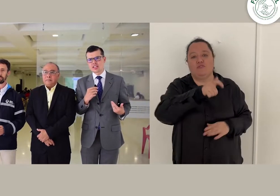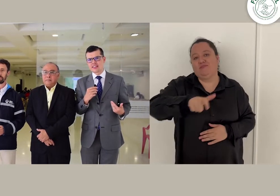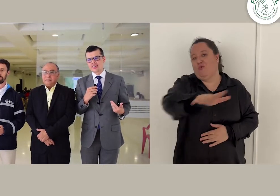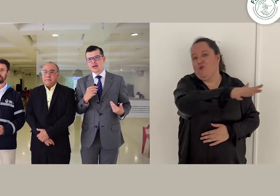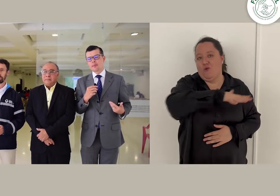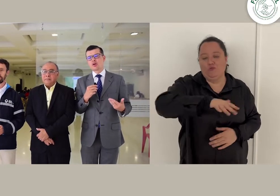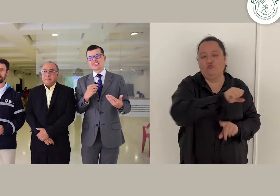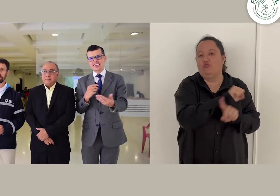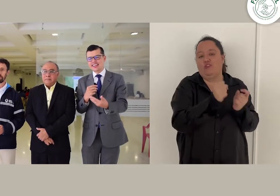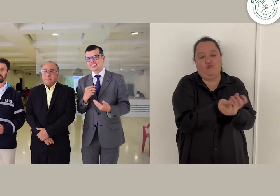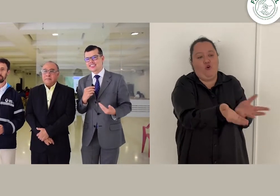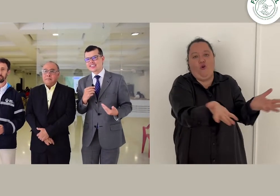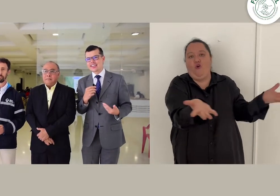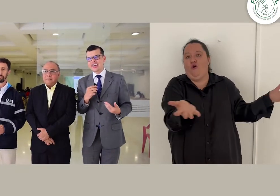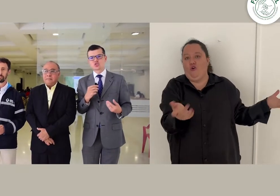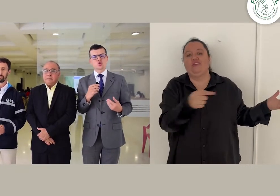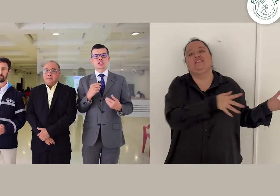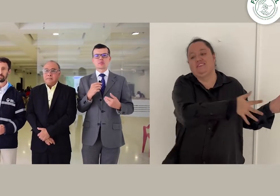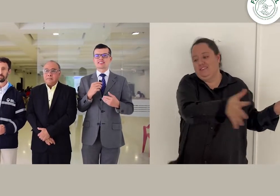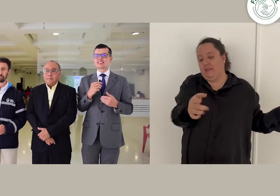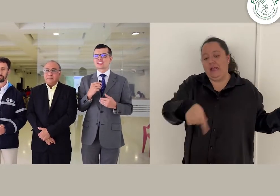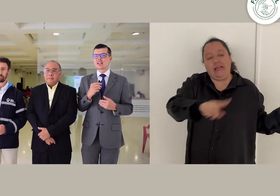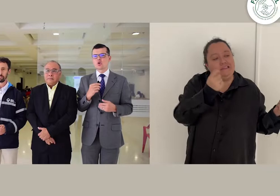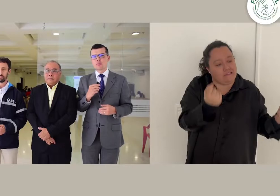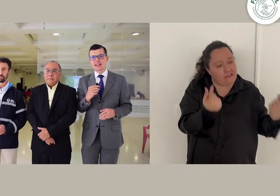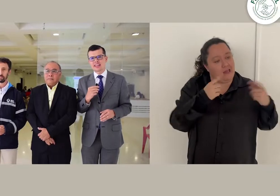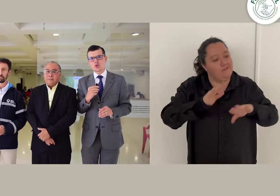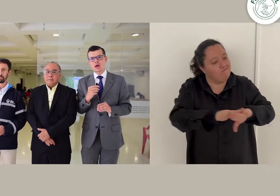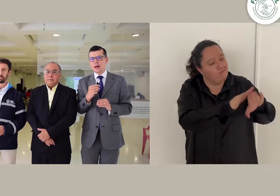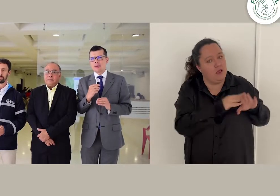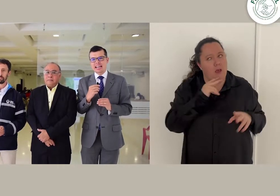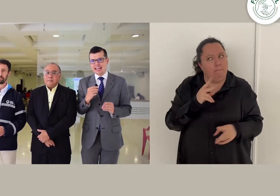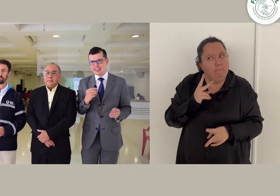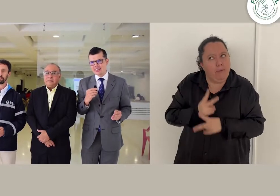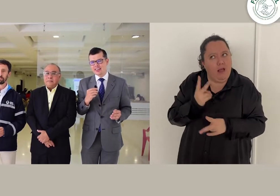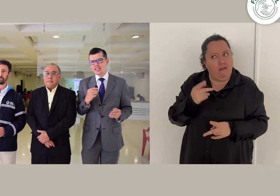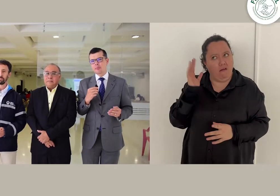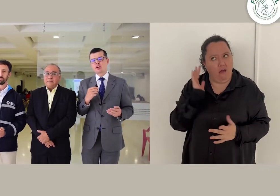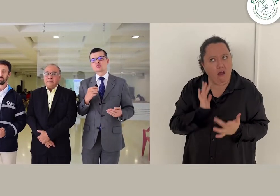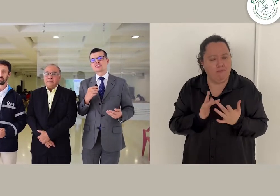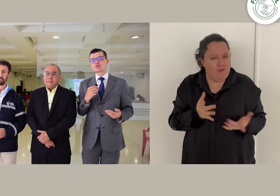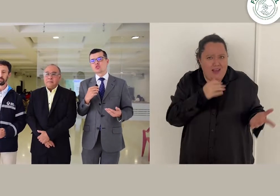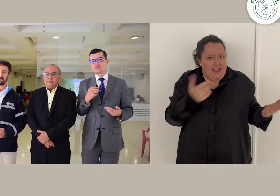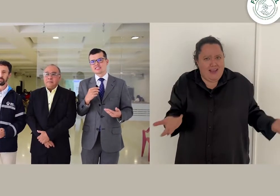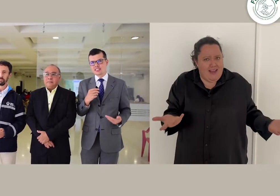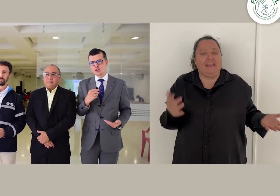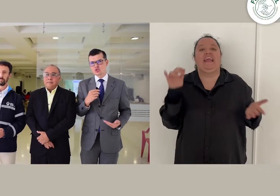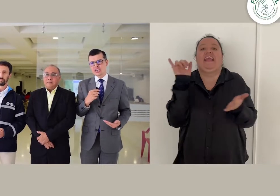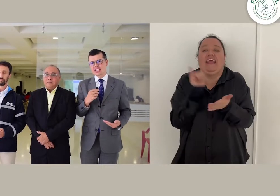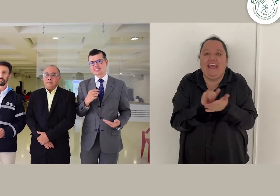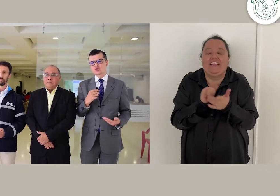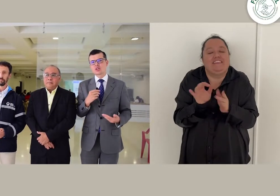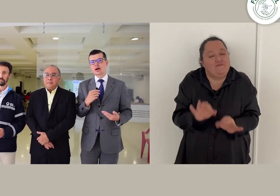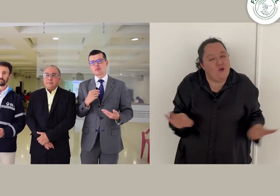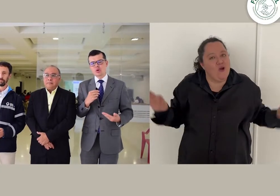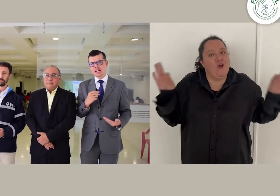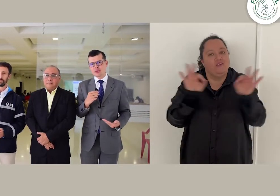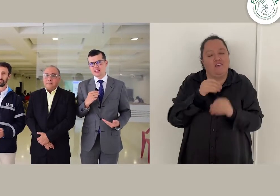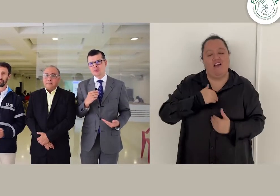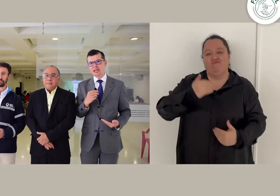sociedad. Porque tienen que entender que esto no representa ningún peligro para nadie. Y por eso estamos convencidos que esta es una buena medida